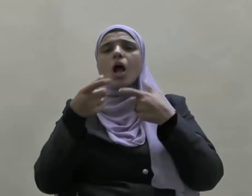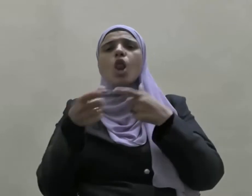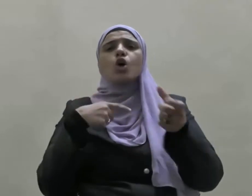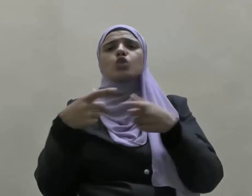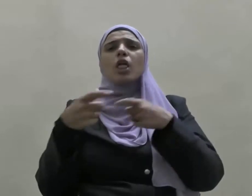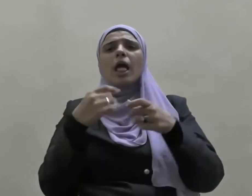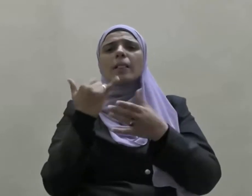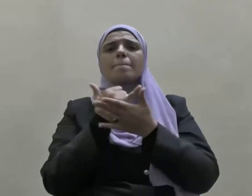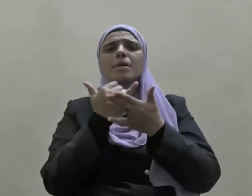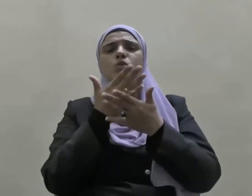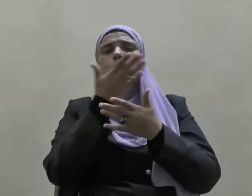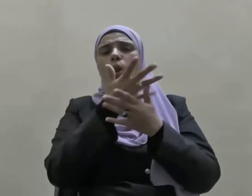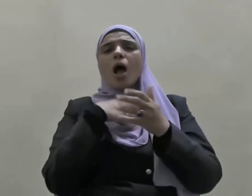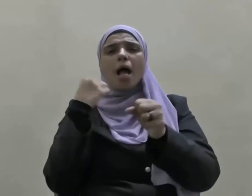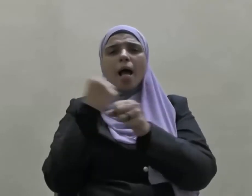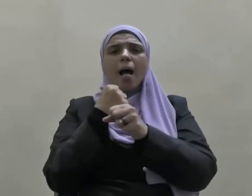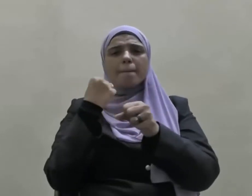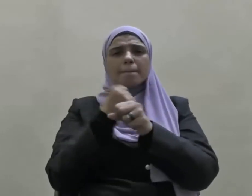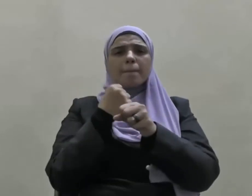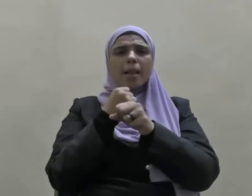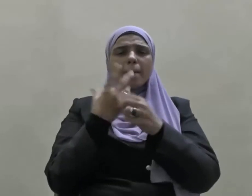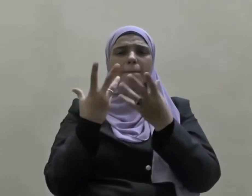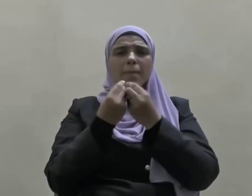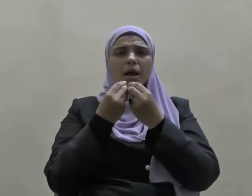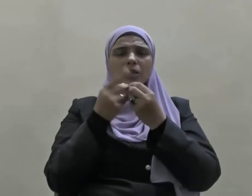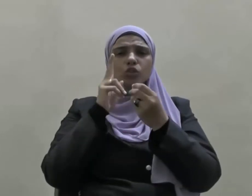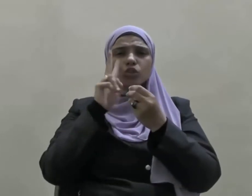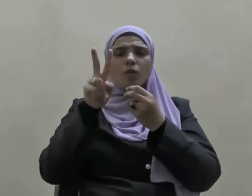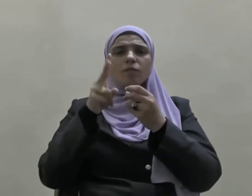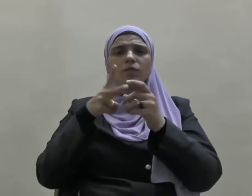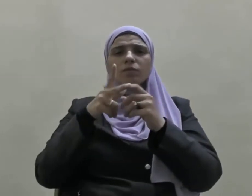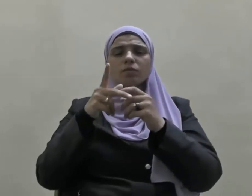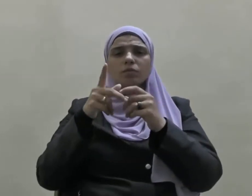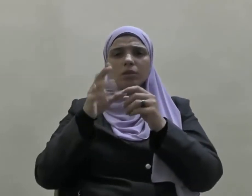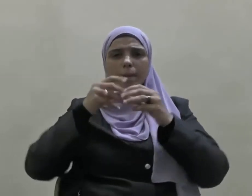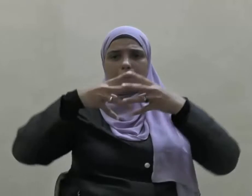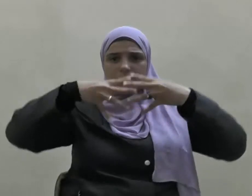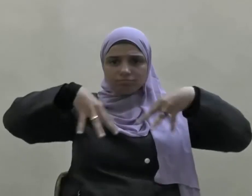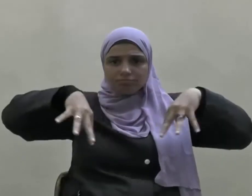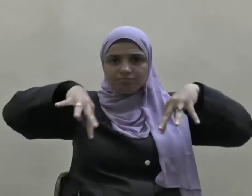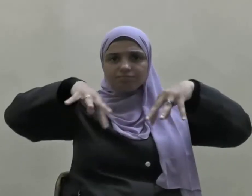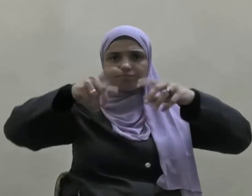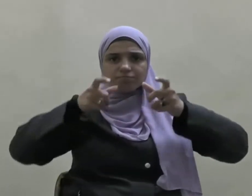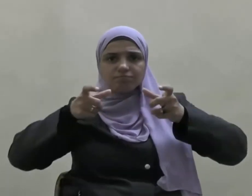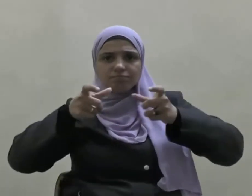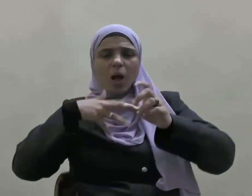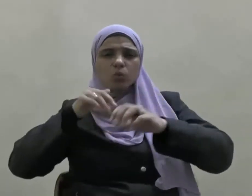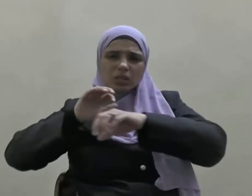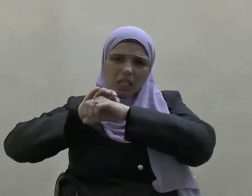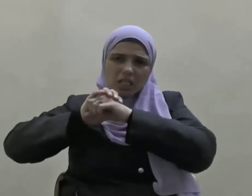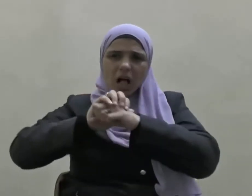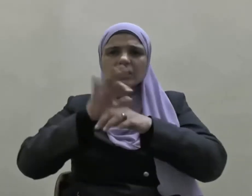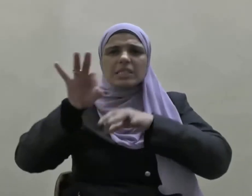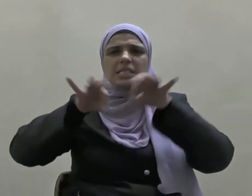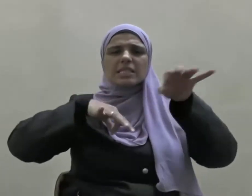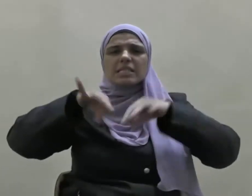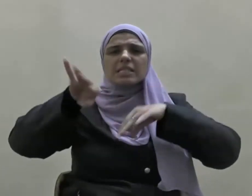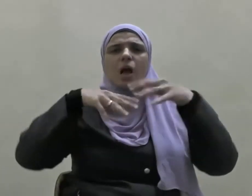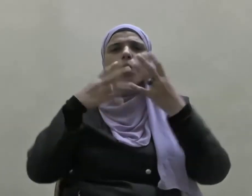الإلكترونية مع استخدام أقصى وسائل الحصاري والضغط السياسي